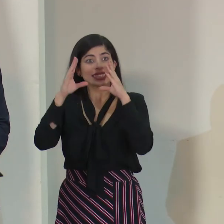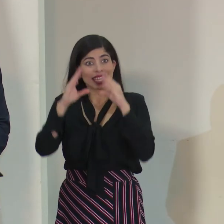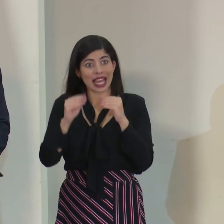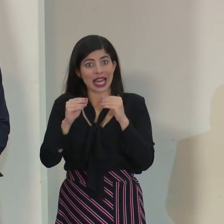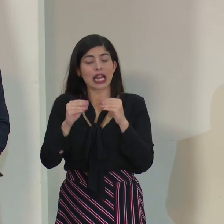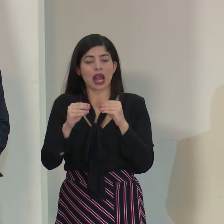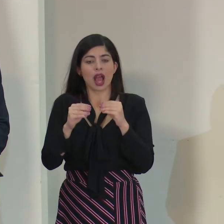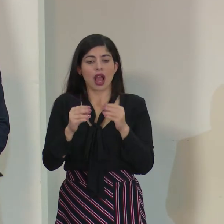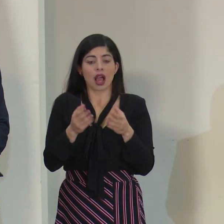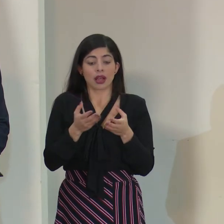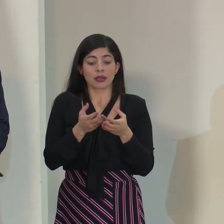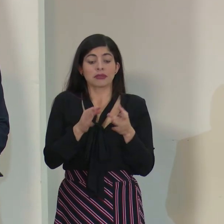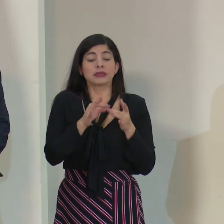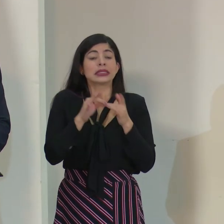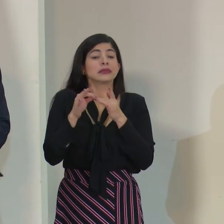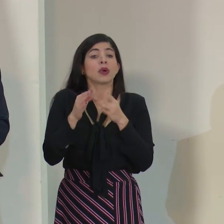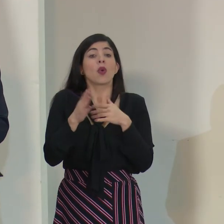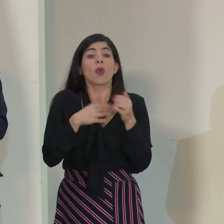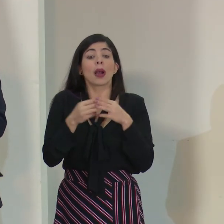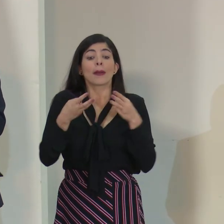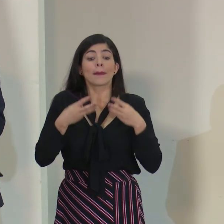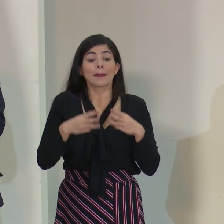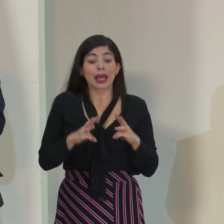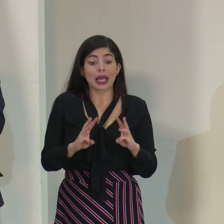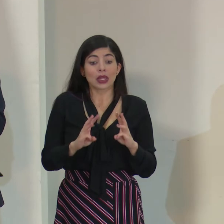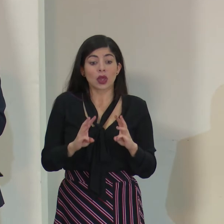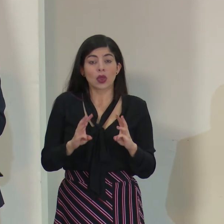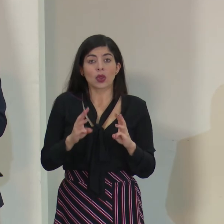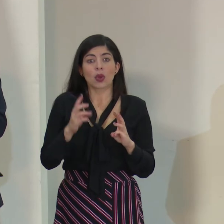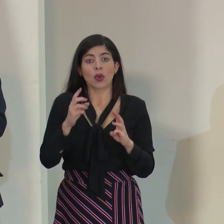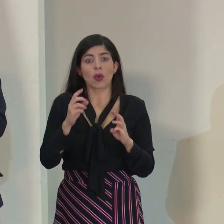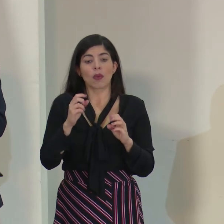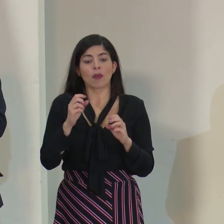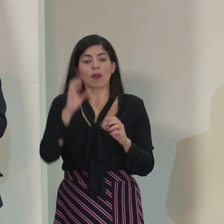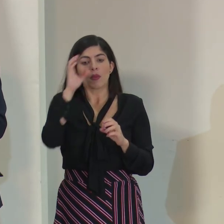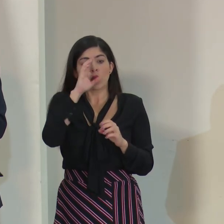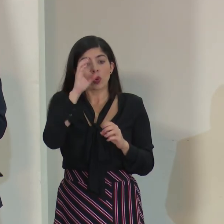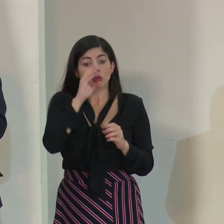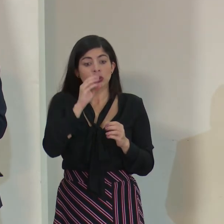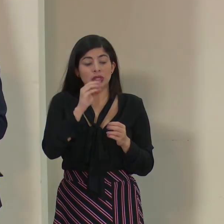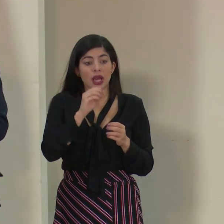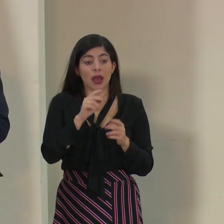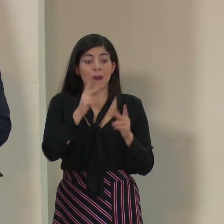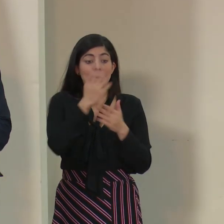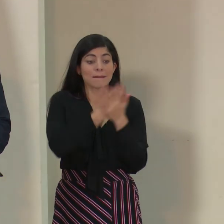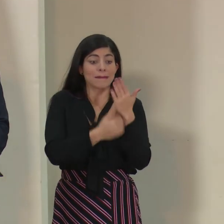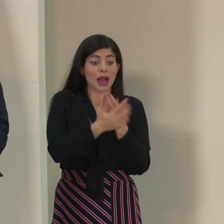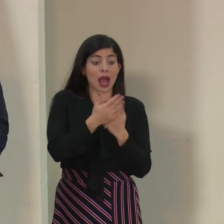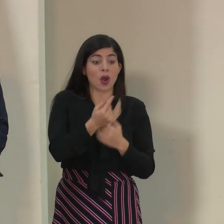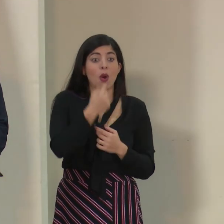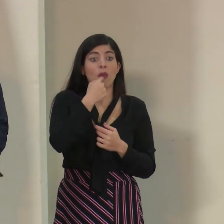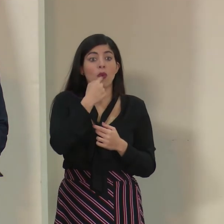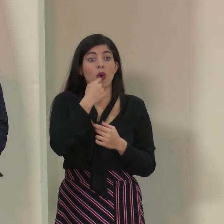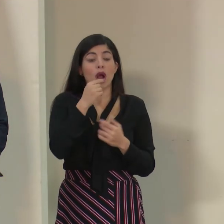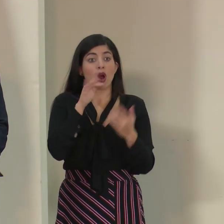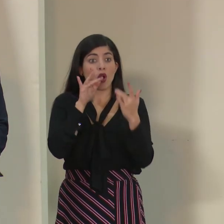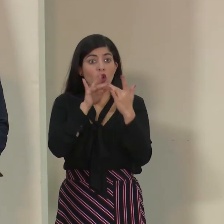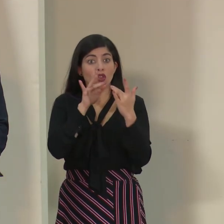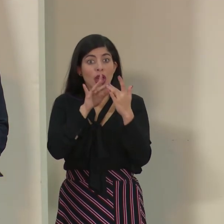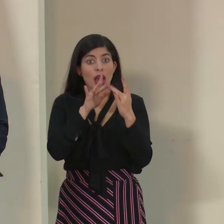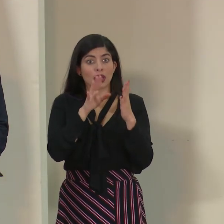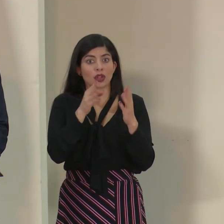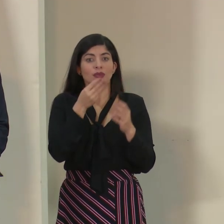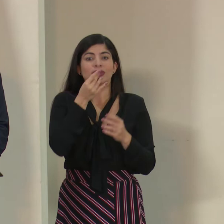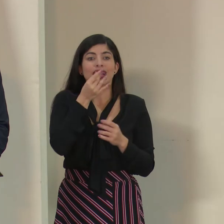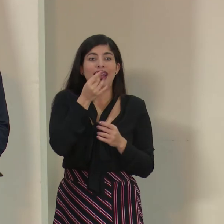guarden las… sobre todo cualquier medida que pueda facilitar el contacto de mano-boca, con eso